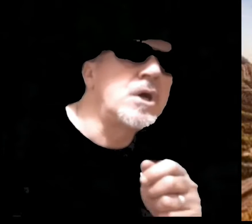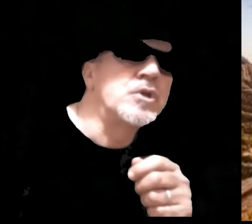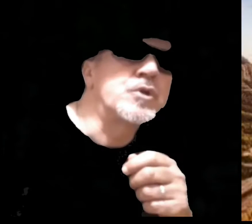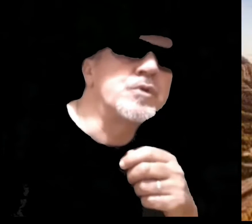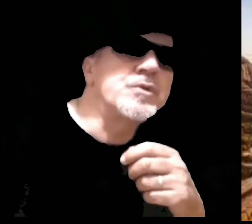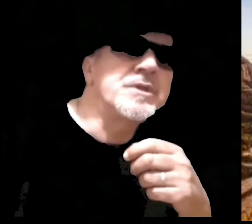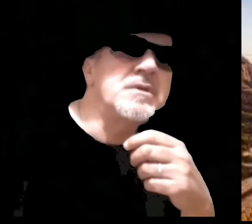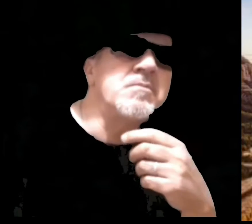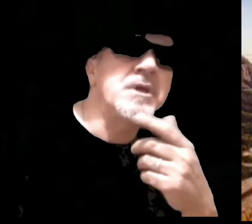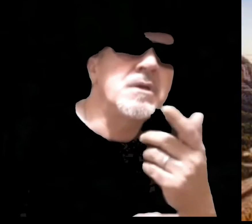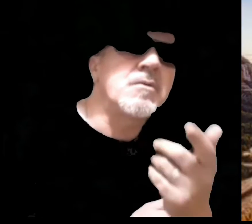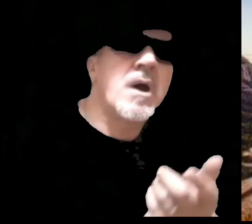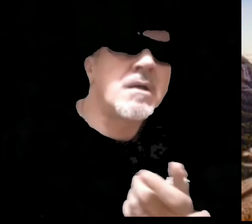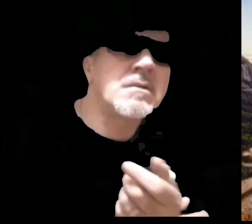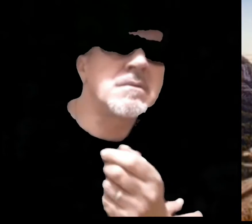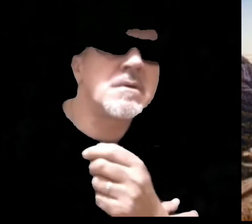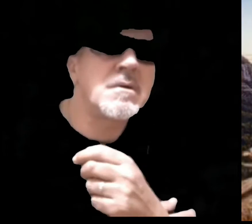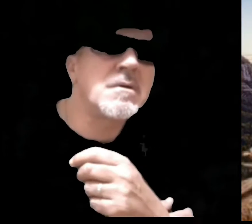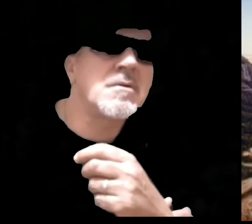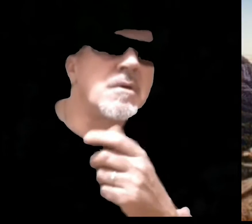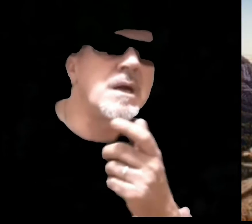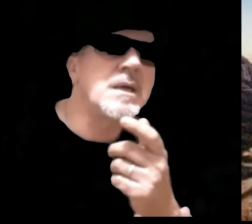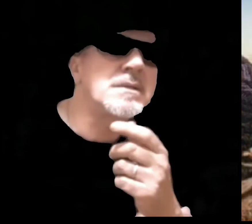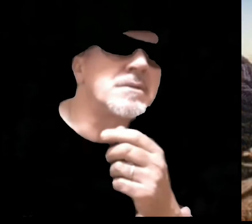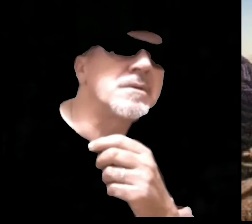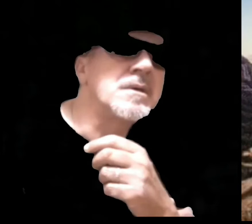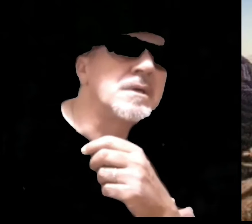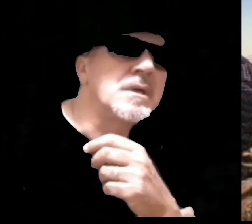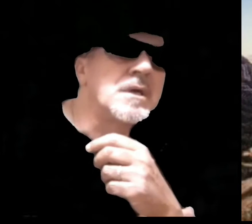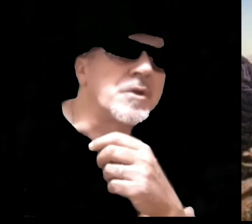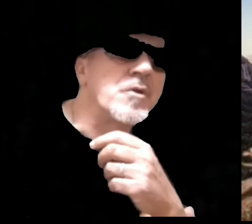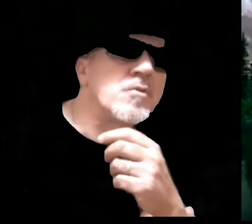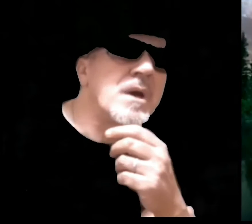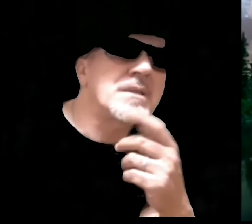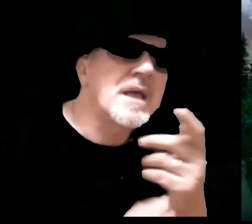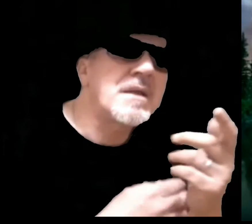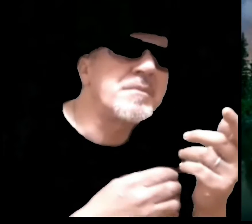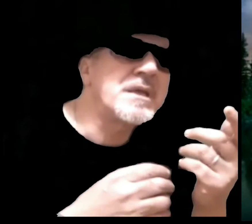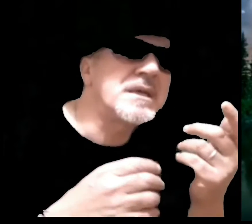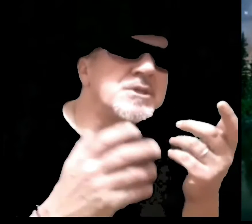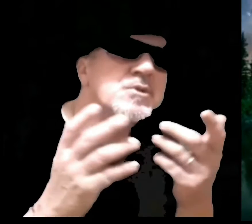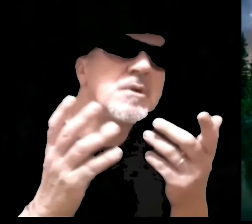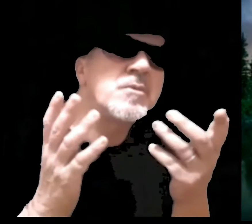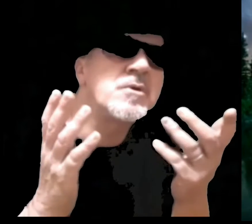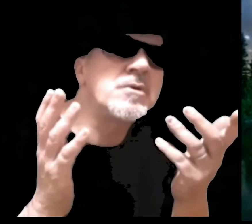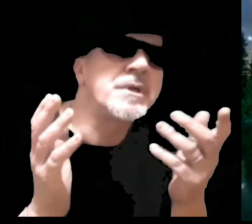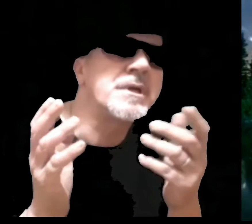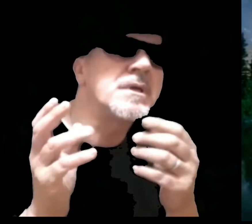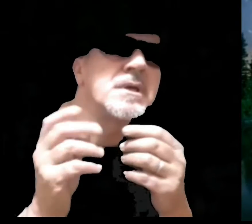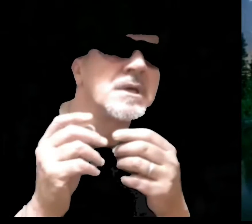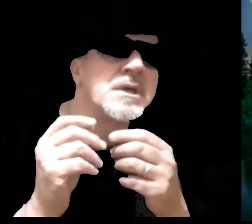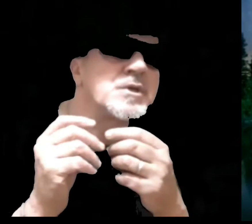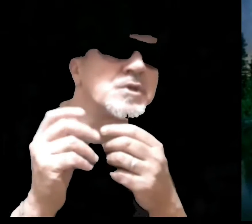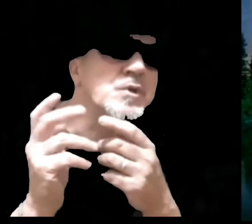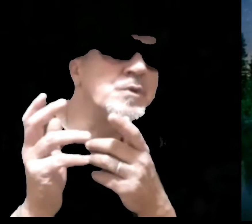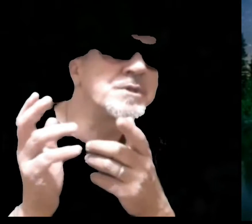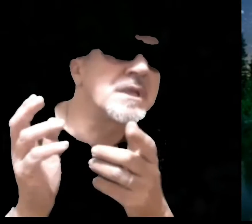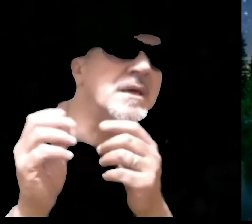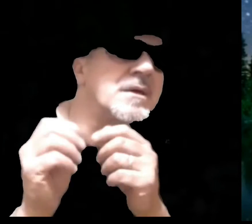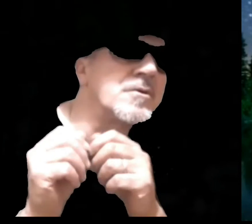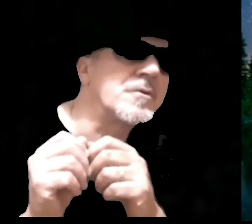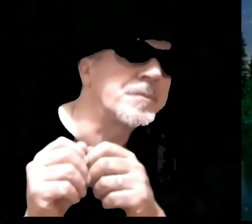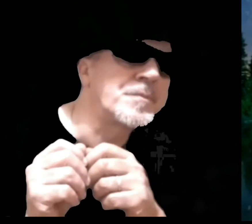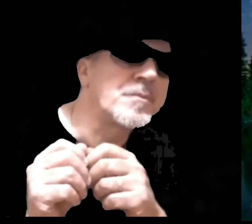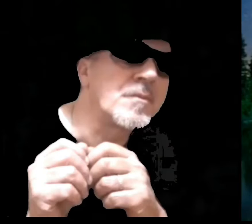Tu dimmi quando, quando, non guardarmi adesso amore, sono